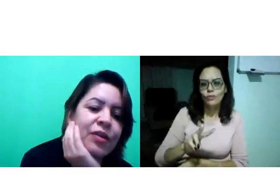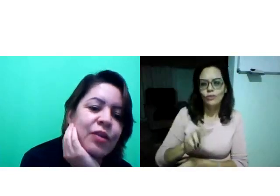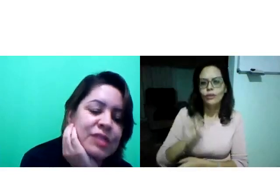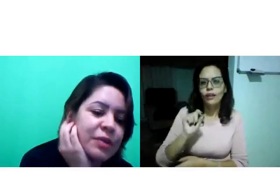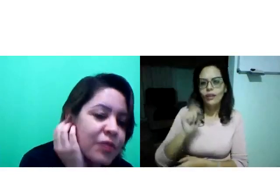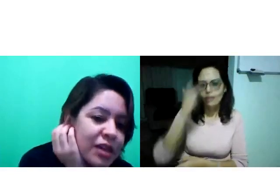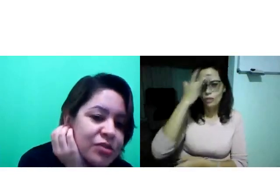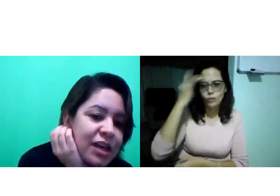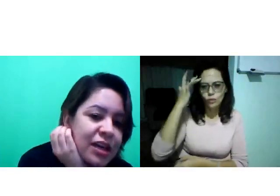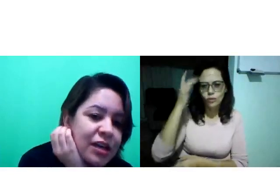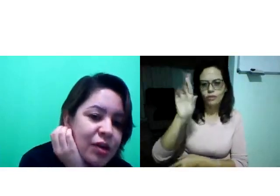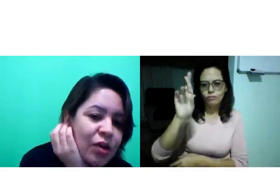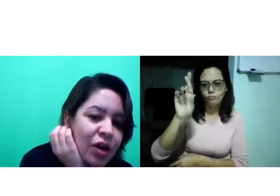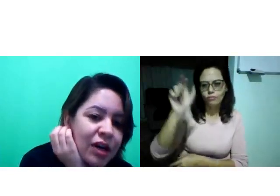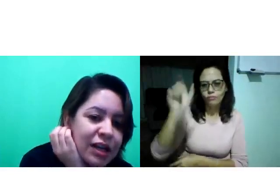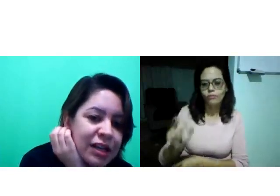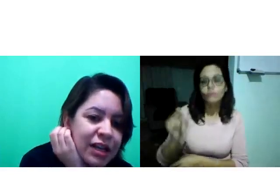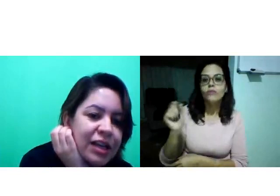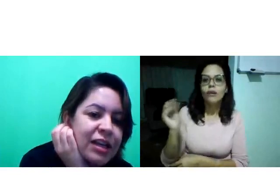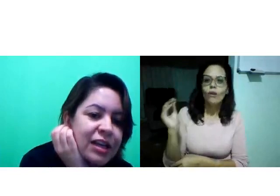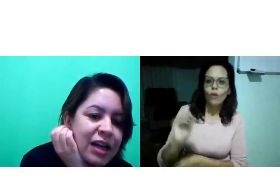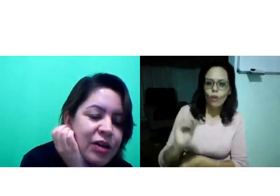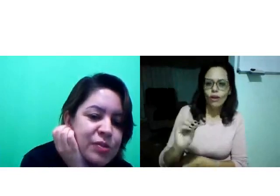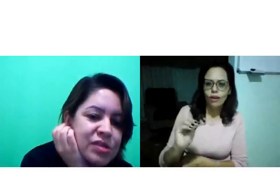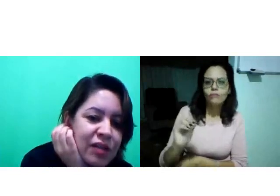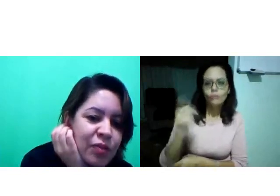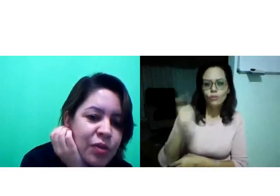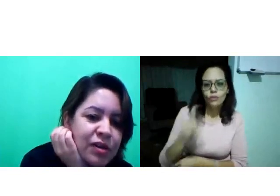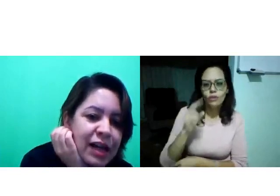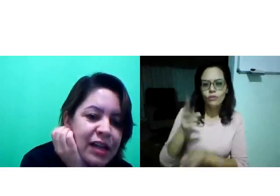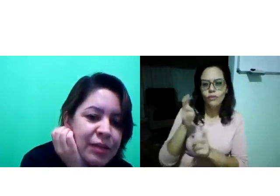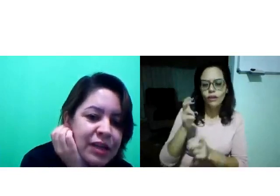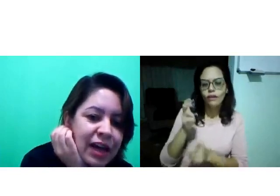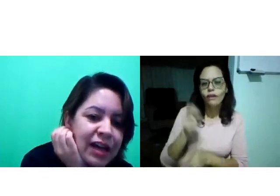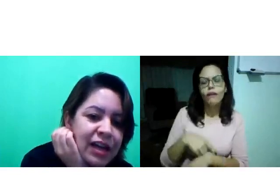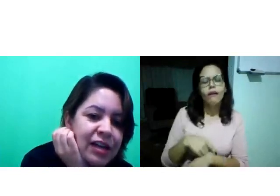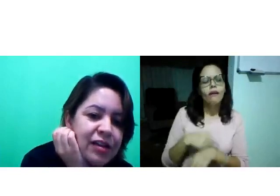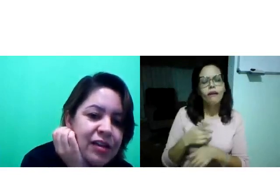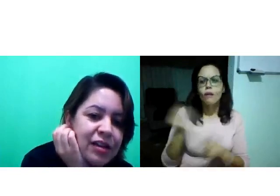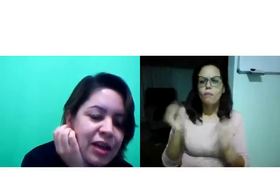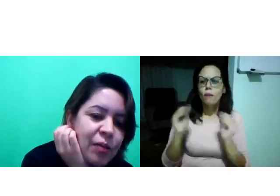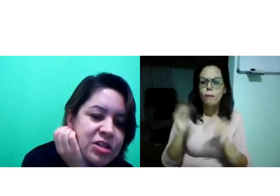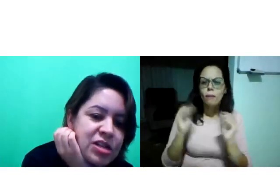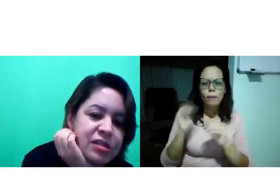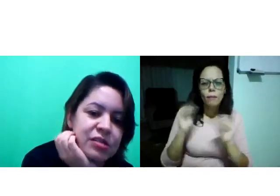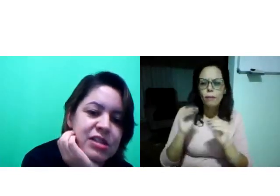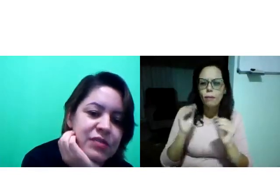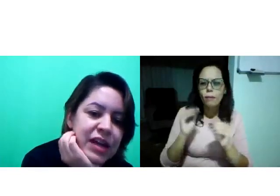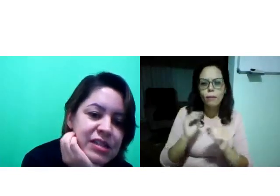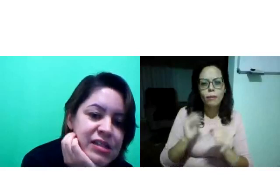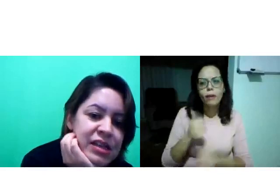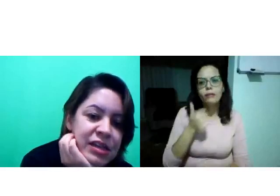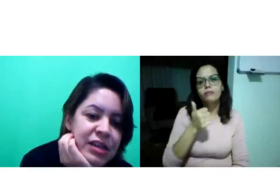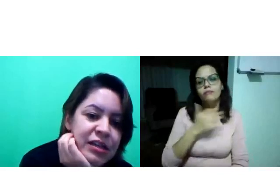Então, eu sempre vejo quem que coloca ali, né? Quem é o responsável por alimentar ali e estar compartilhando